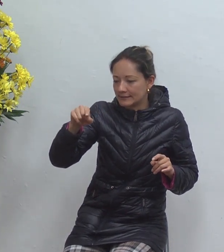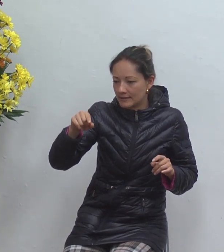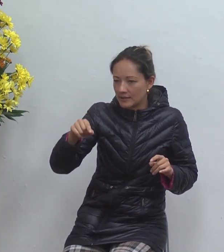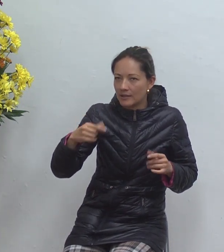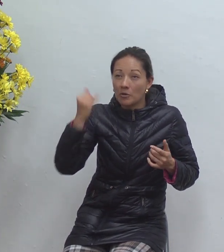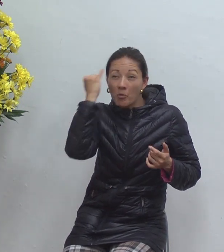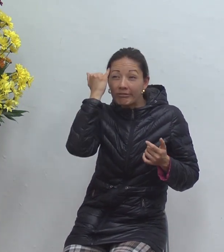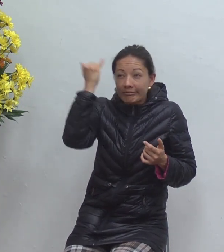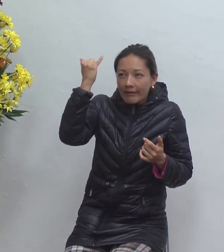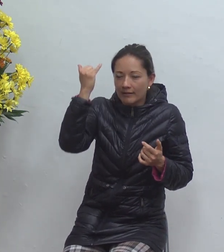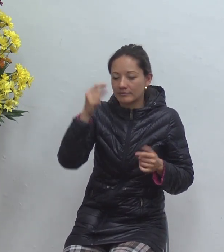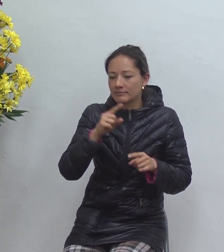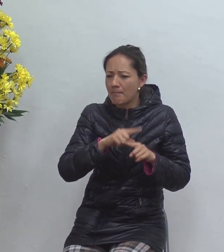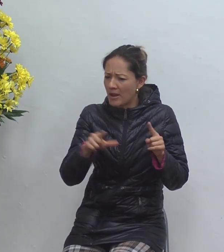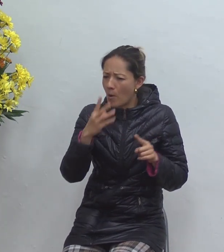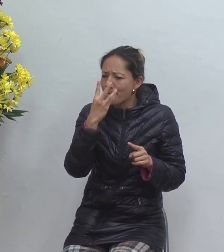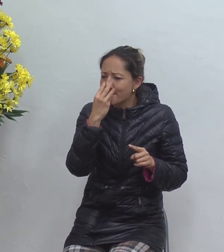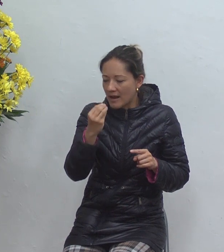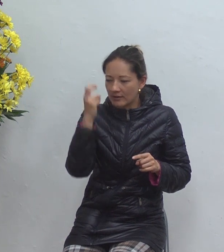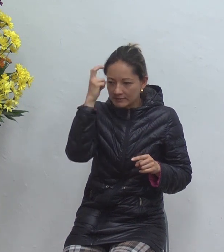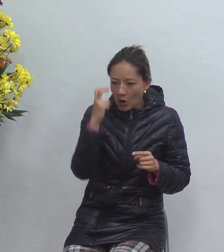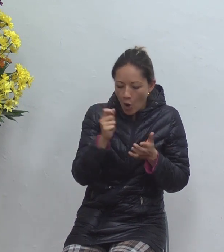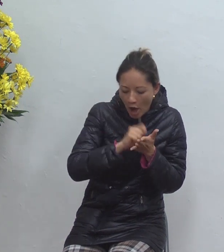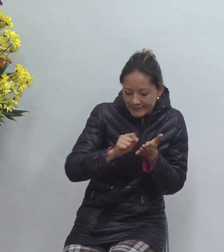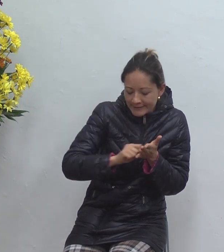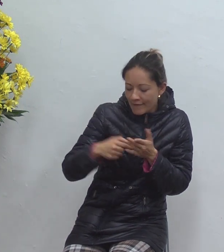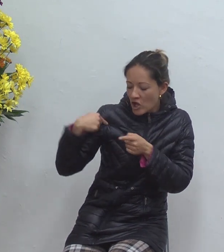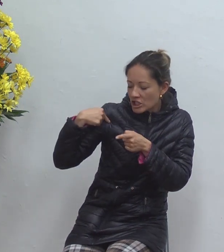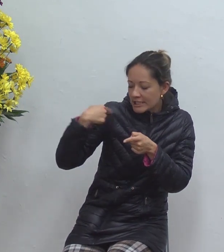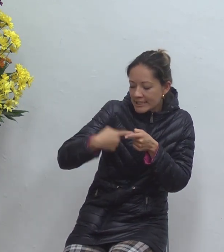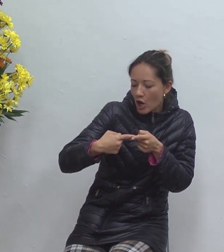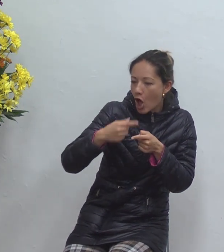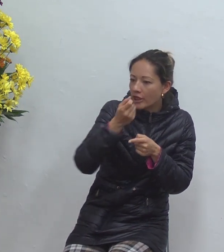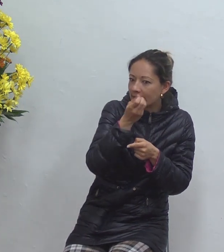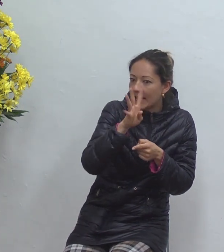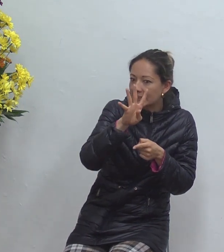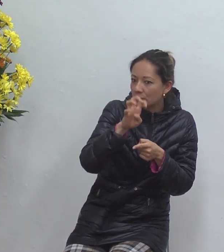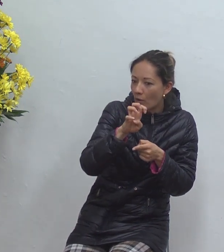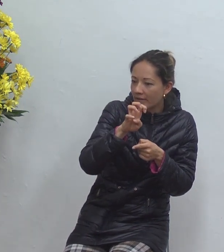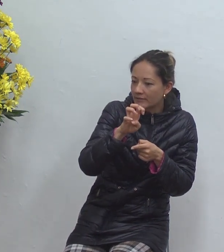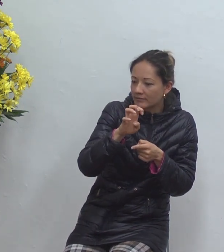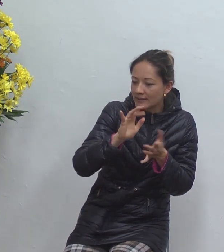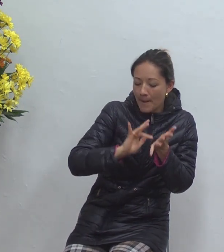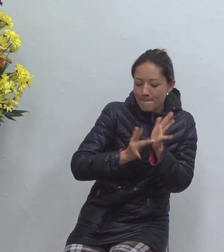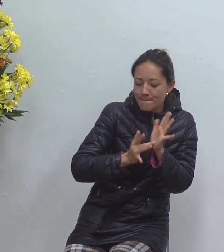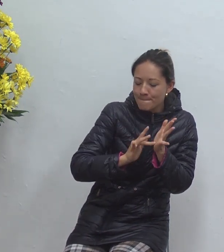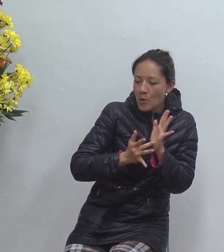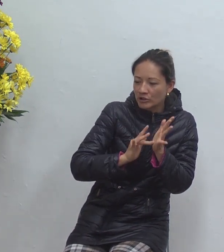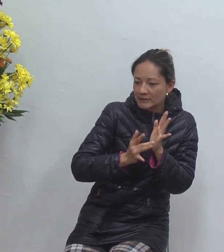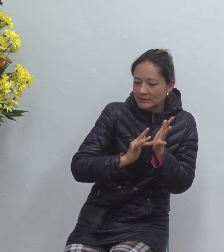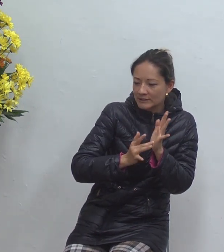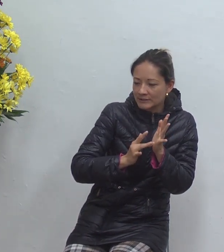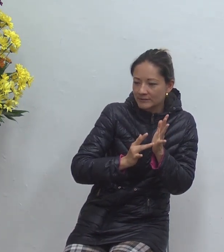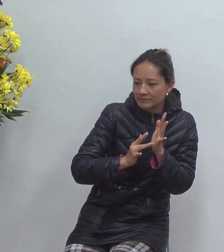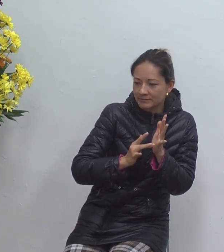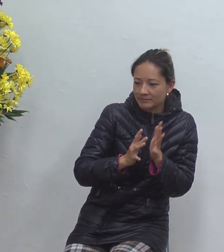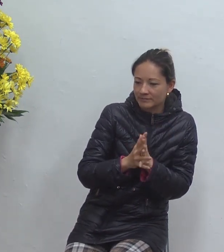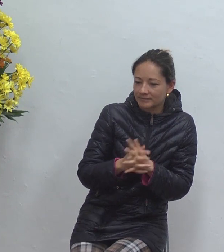usted sabe que en el siglo 20 apareció el manuscrito más antiguo que haya